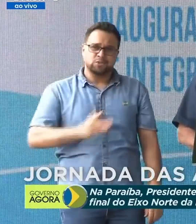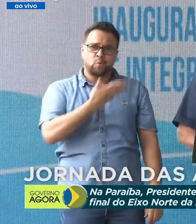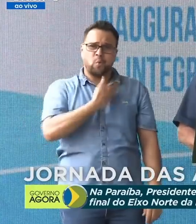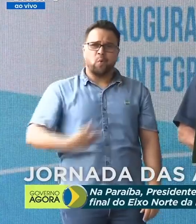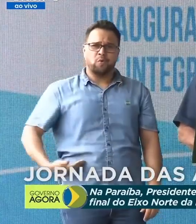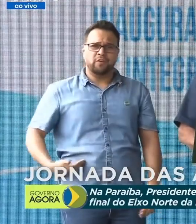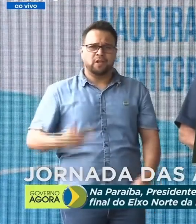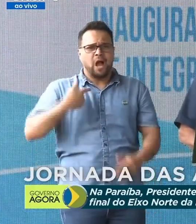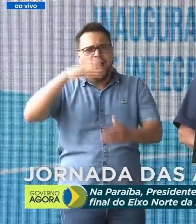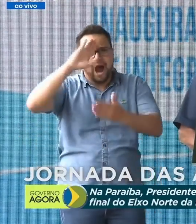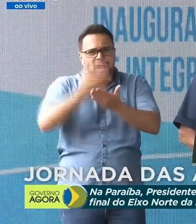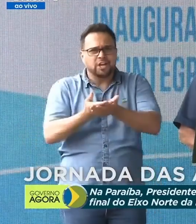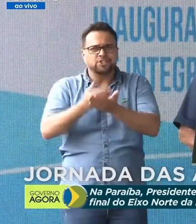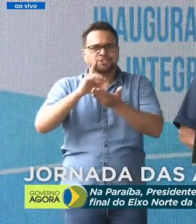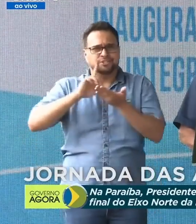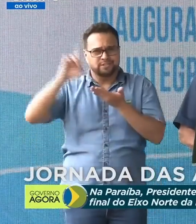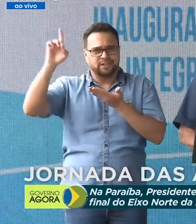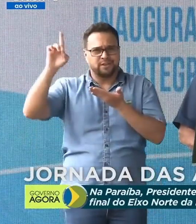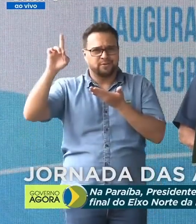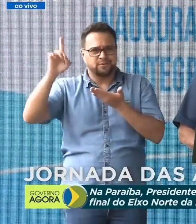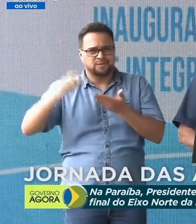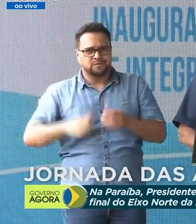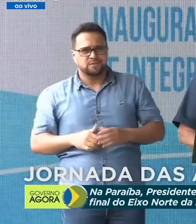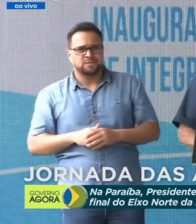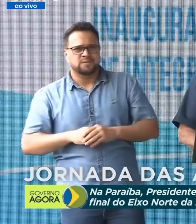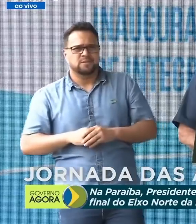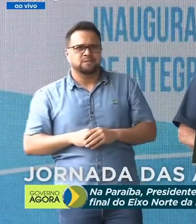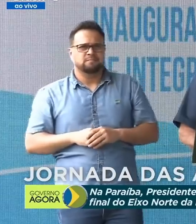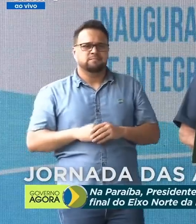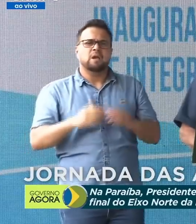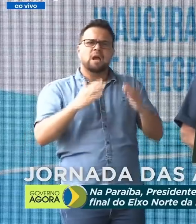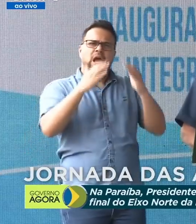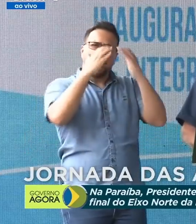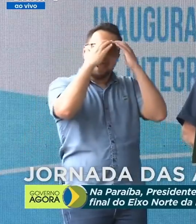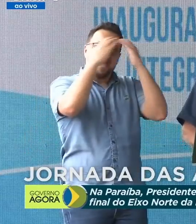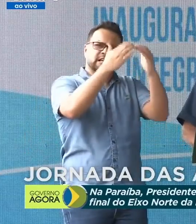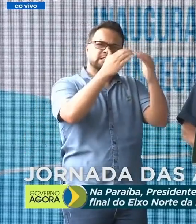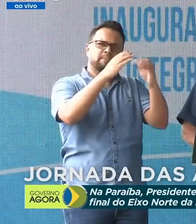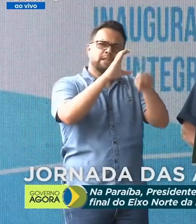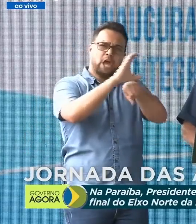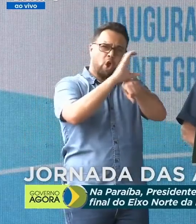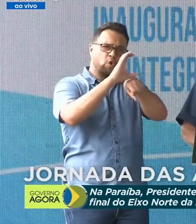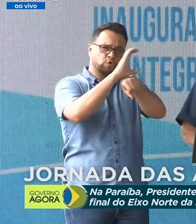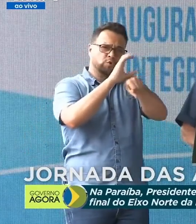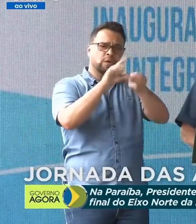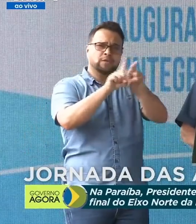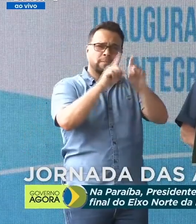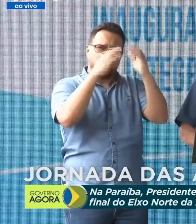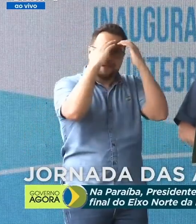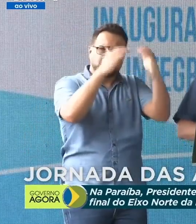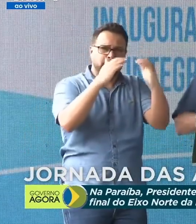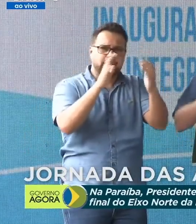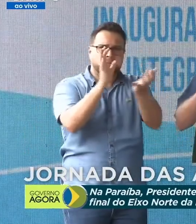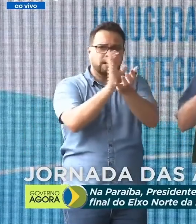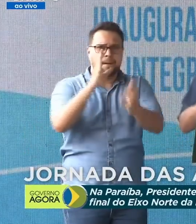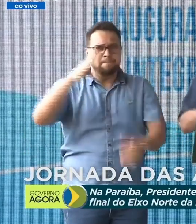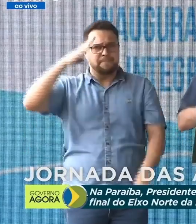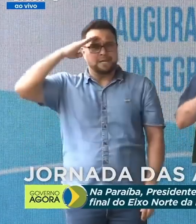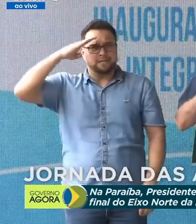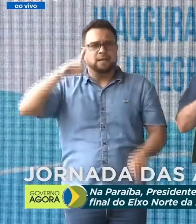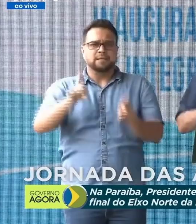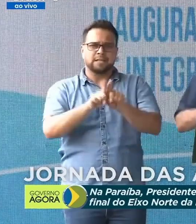que acreditam em Deus, que respeitam a Constituição e os seus militares. que